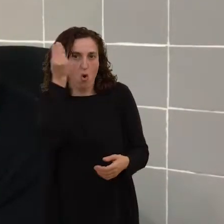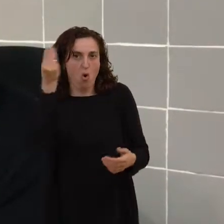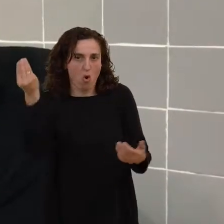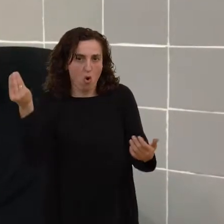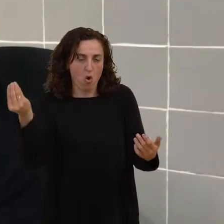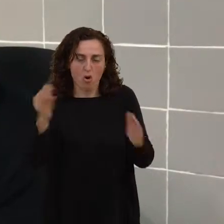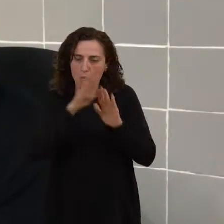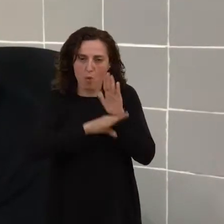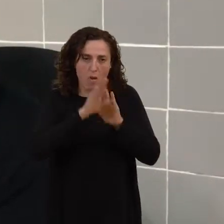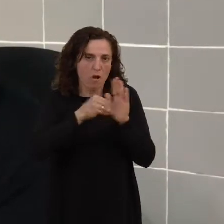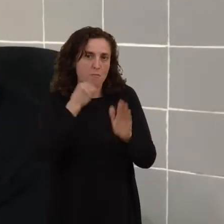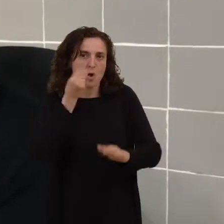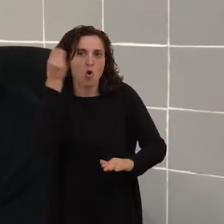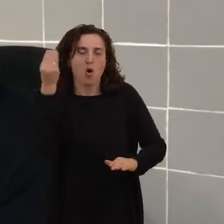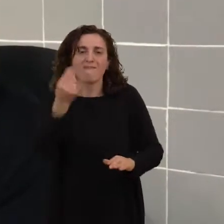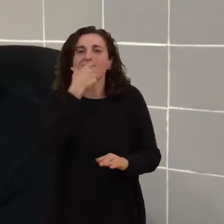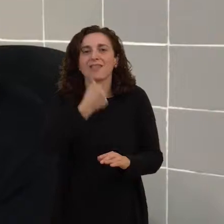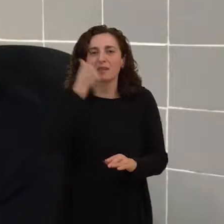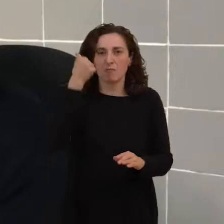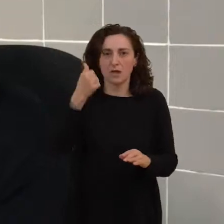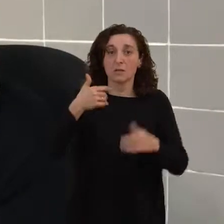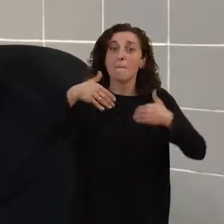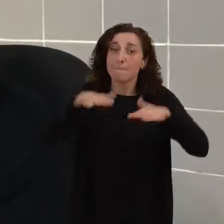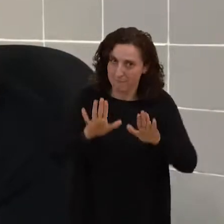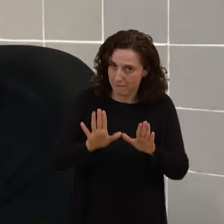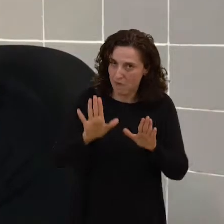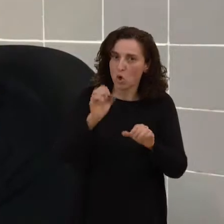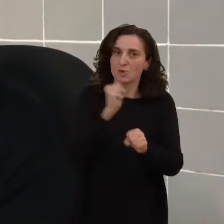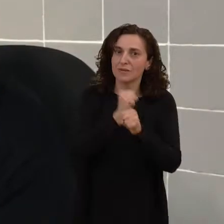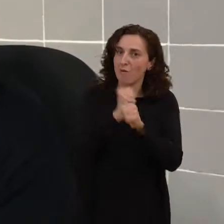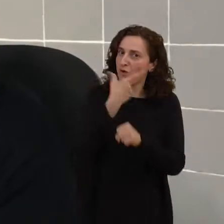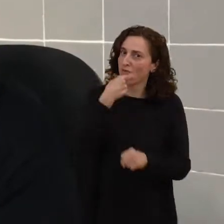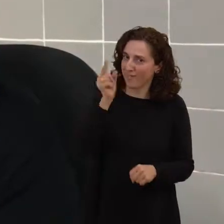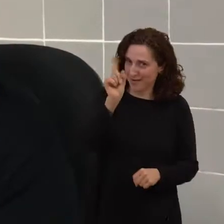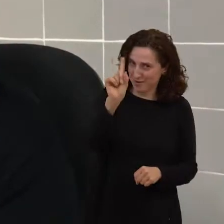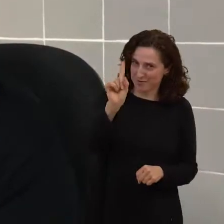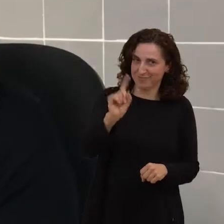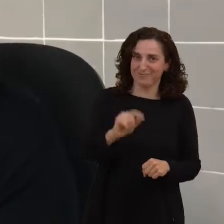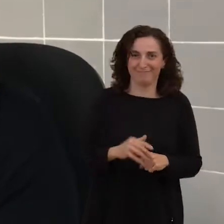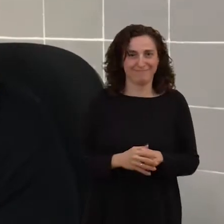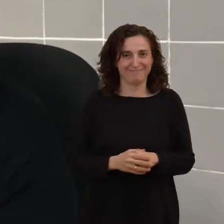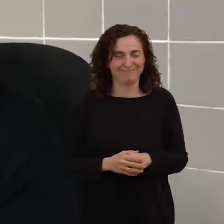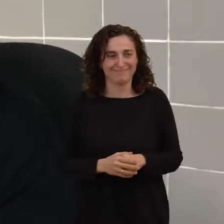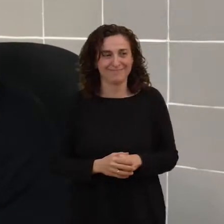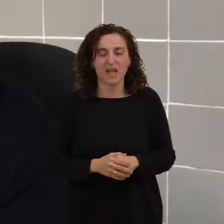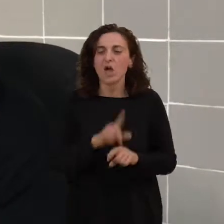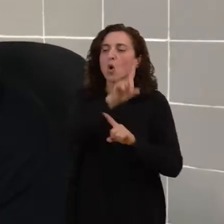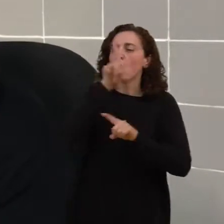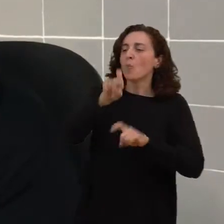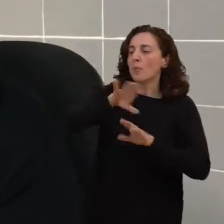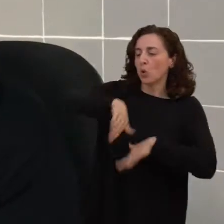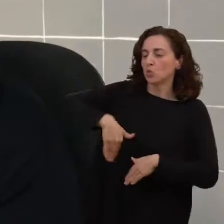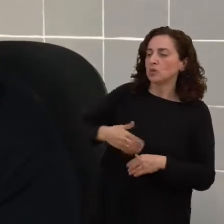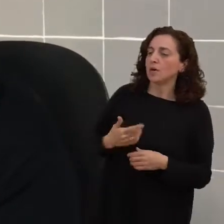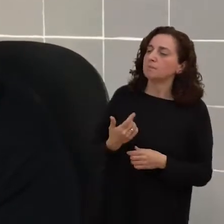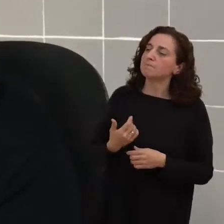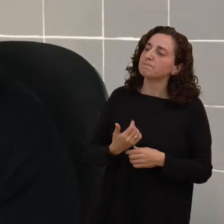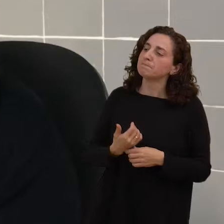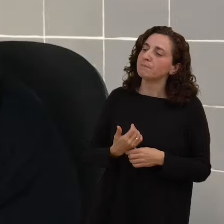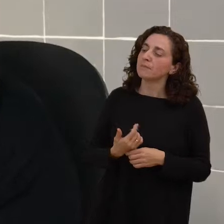y es mucho más fácil. Eso no quiere decir que sea fácil para nada. Y la última cuestión es ¿cuál es